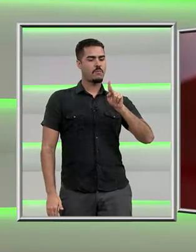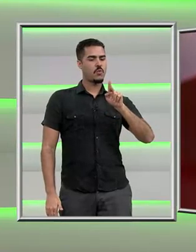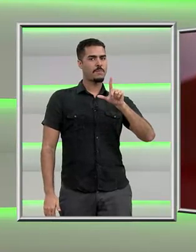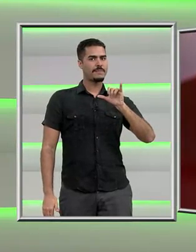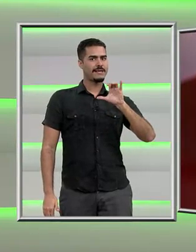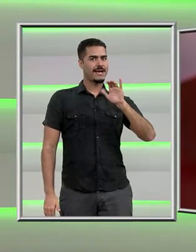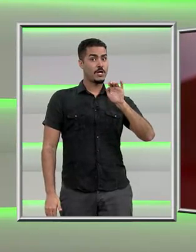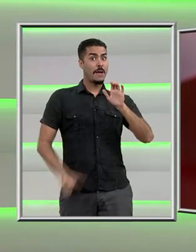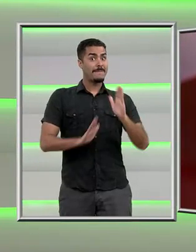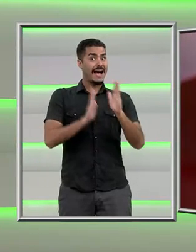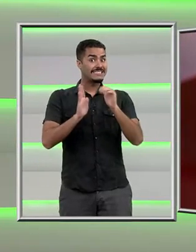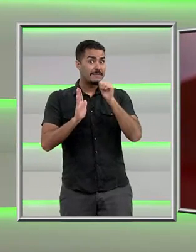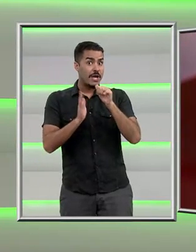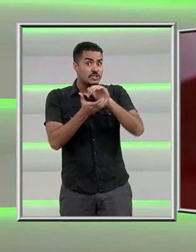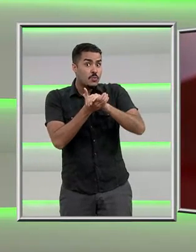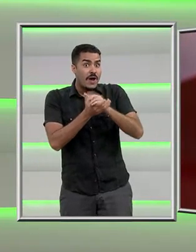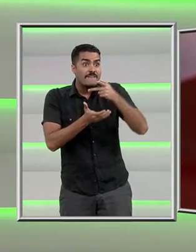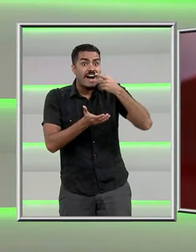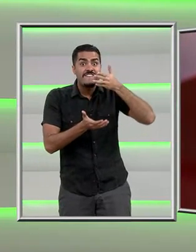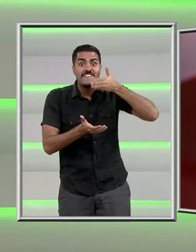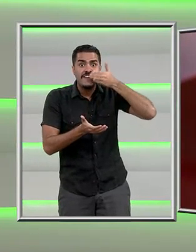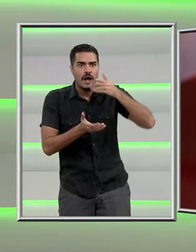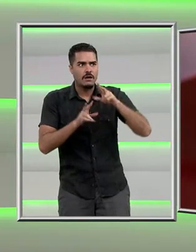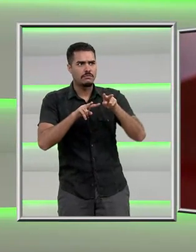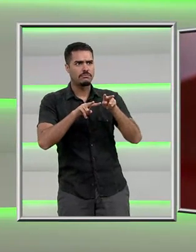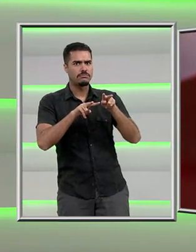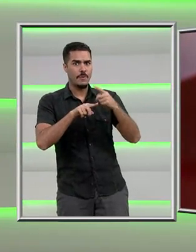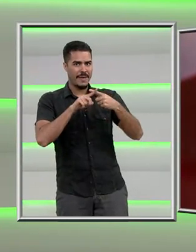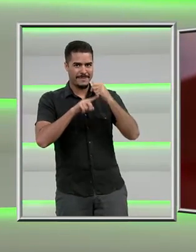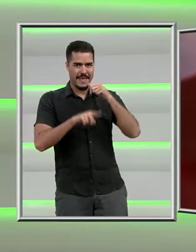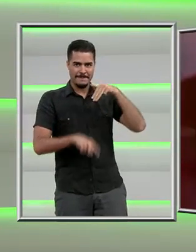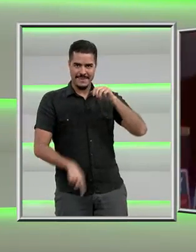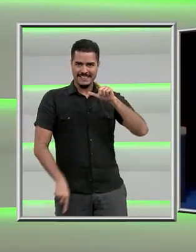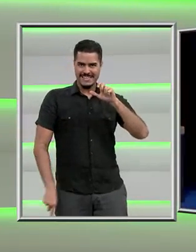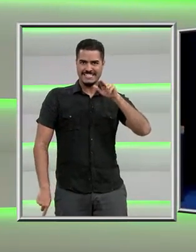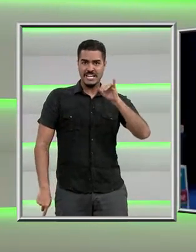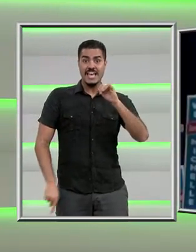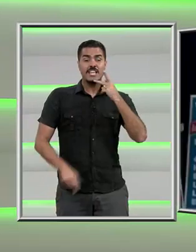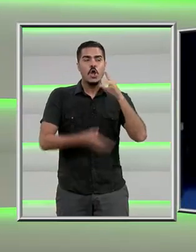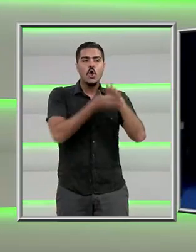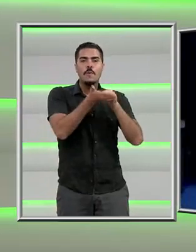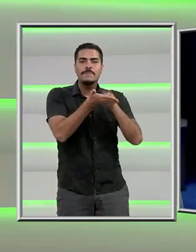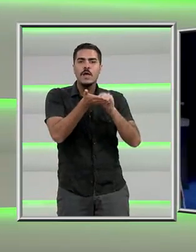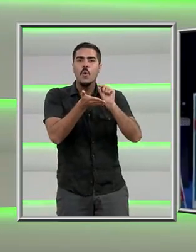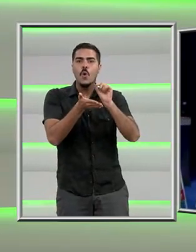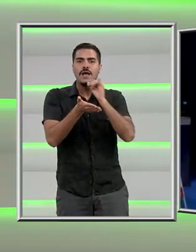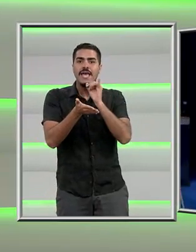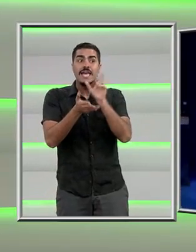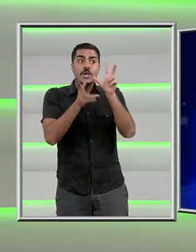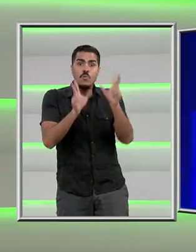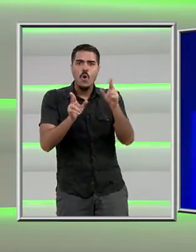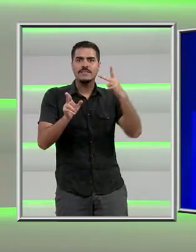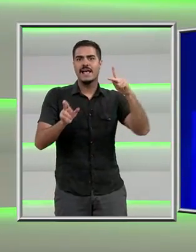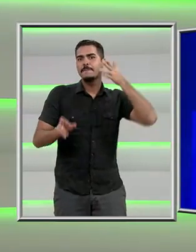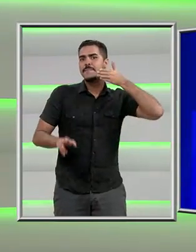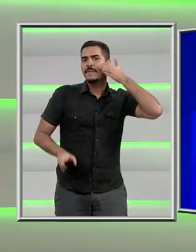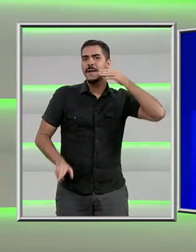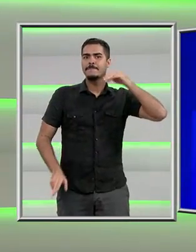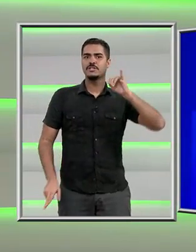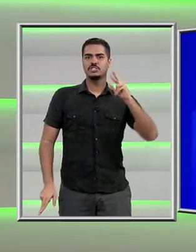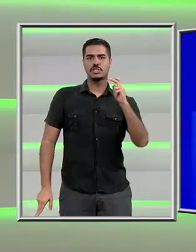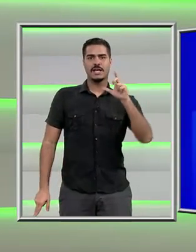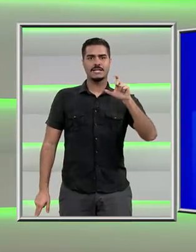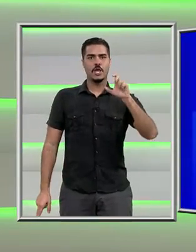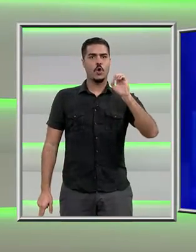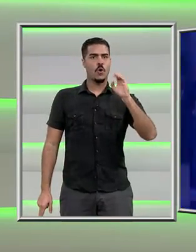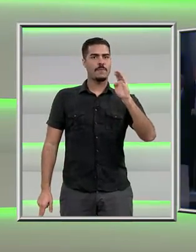chamou a atenção da imprensa. Melania Trump está sendo acusada de plagiar parte do discurso de Michelle Obama na Convenção Democrata